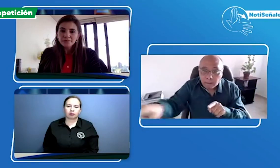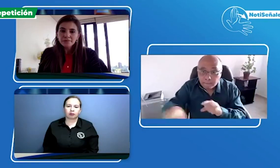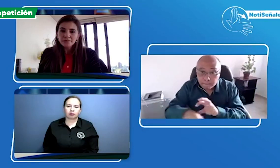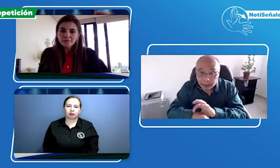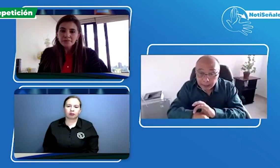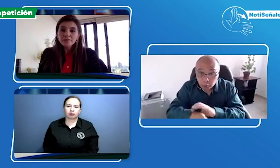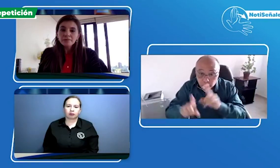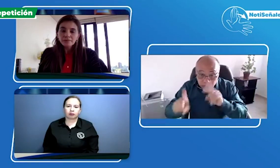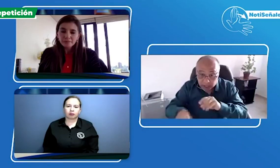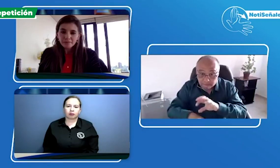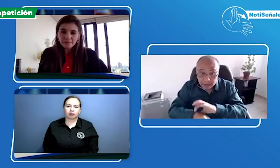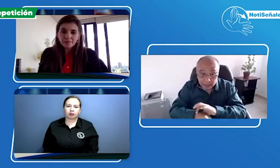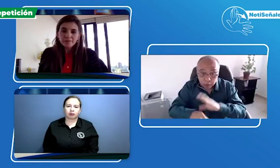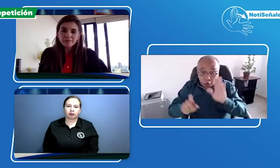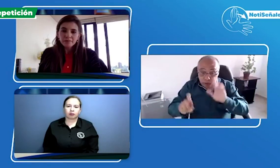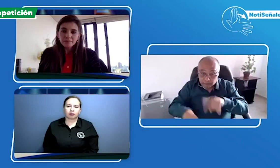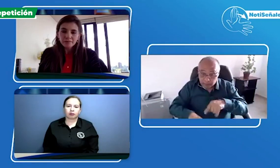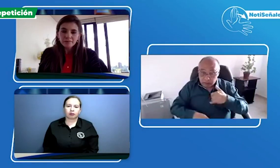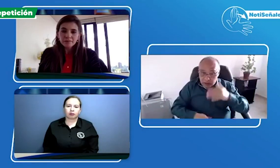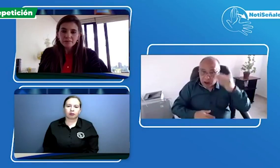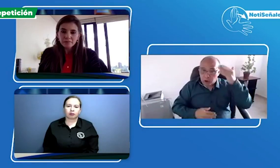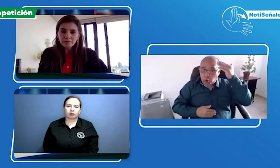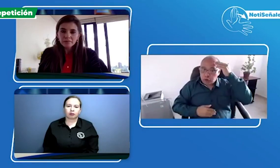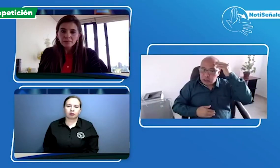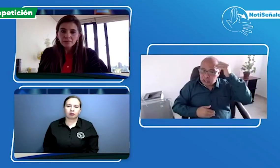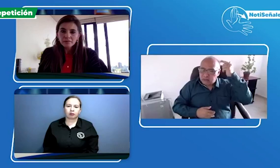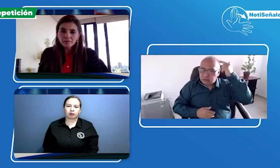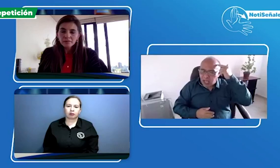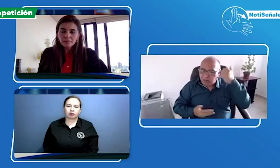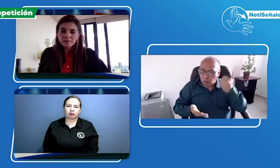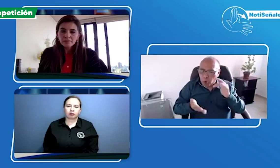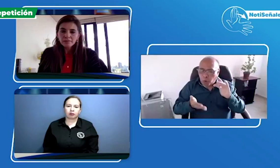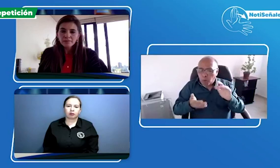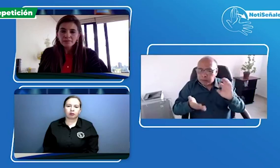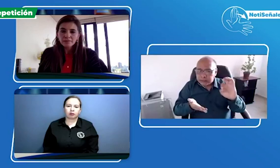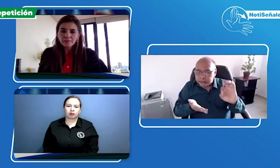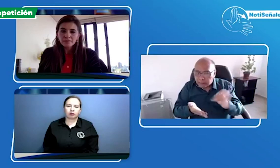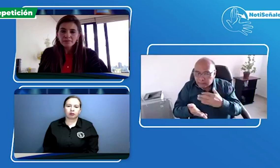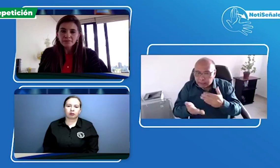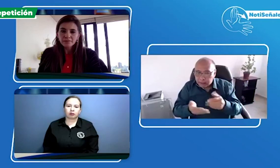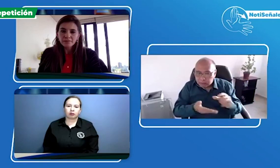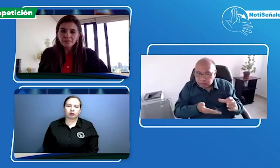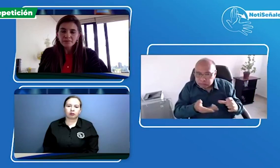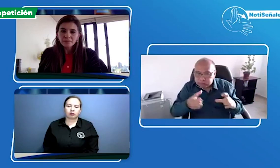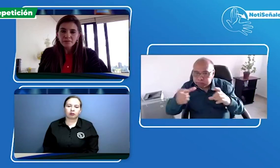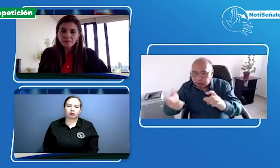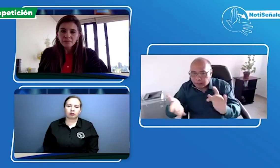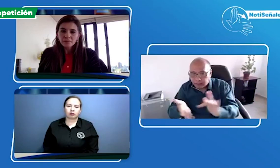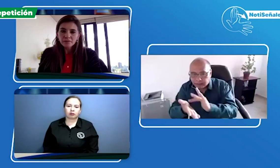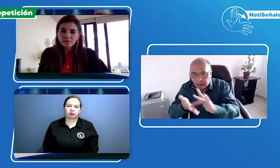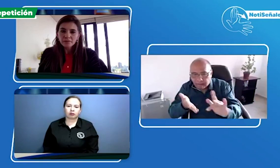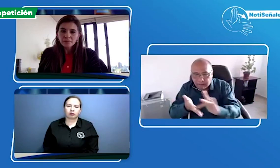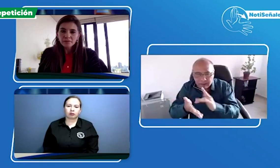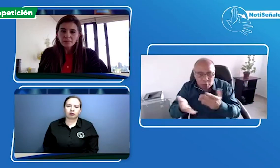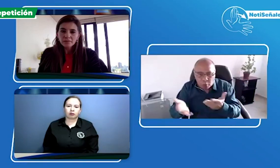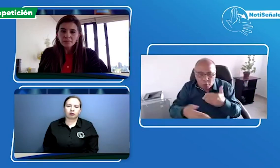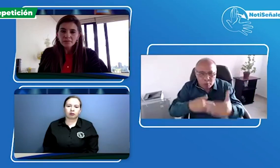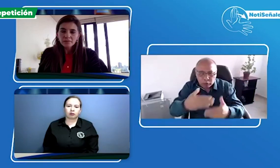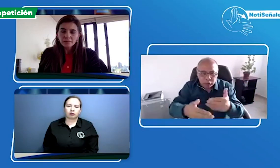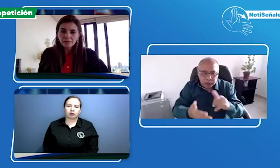entonces cómo hacerlo para que se puedan recibir esta atención no solamente en estos primeros espacios